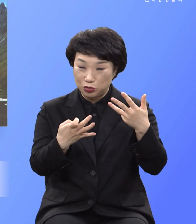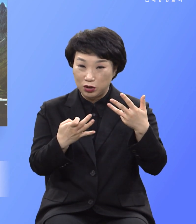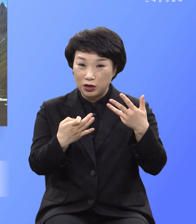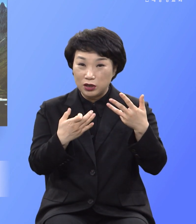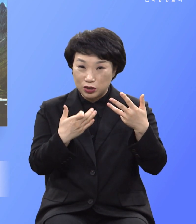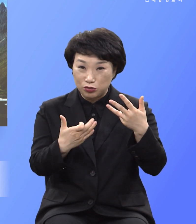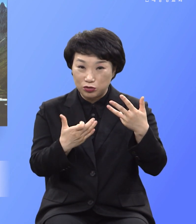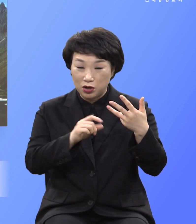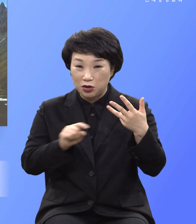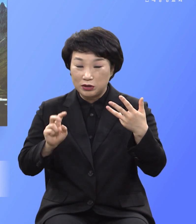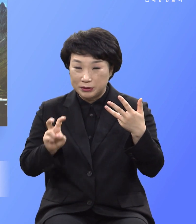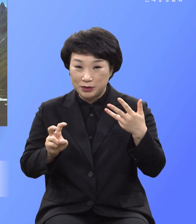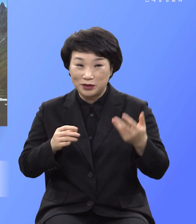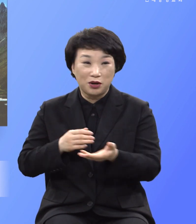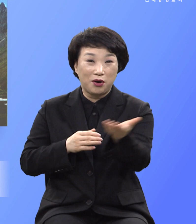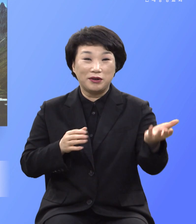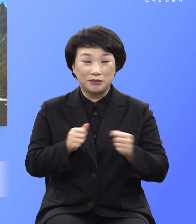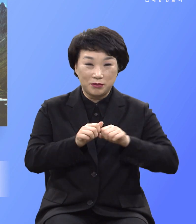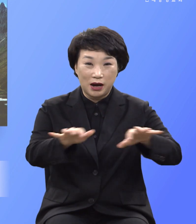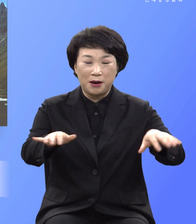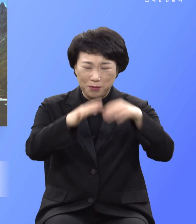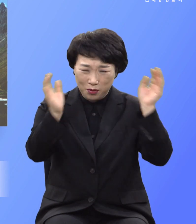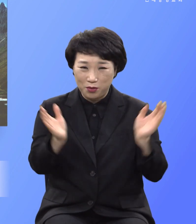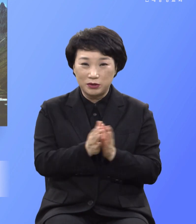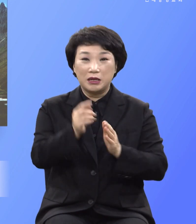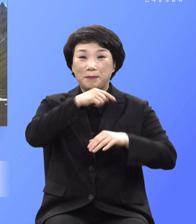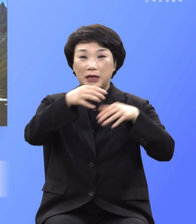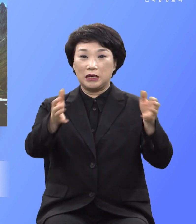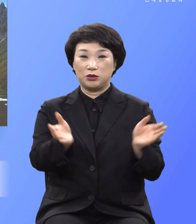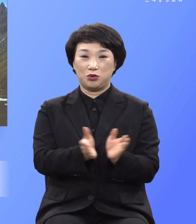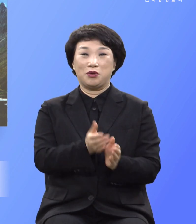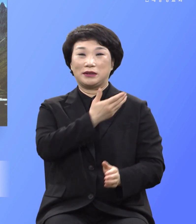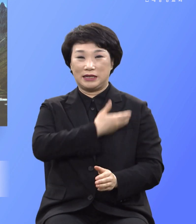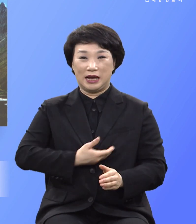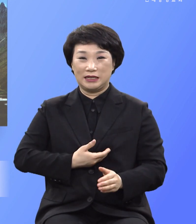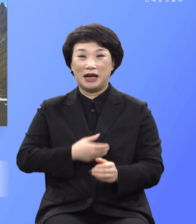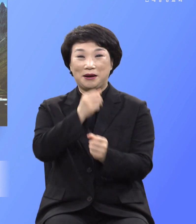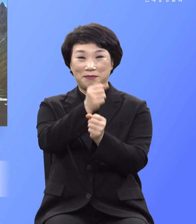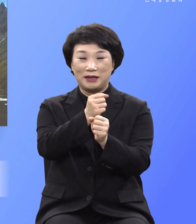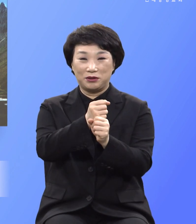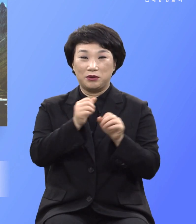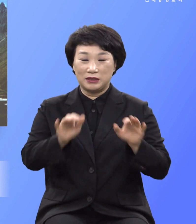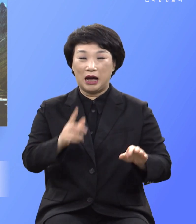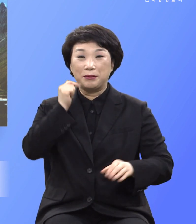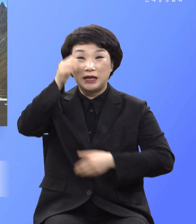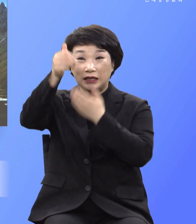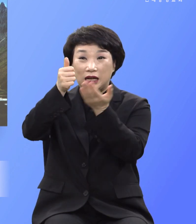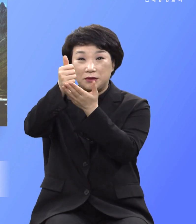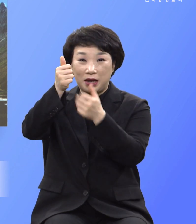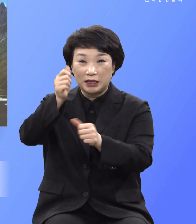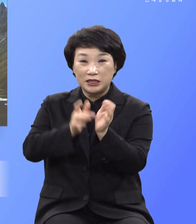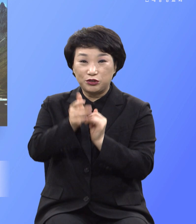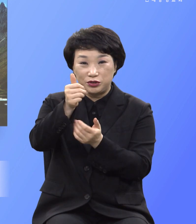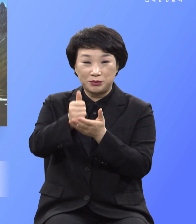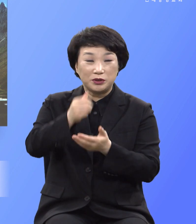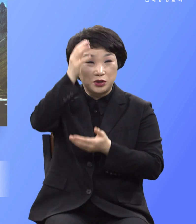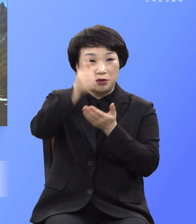그러므로 너희는 가소 모든 족속으로 제자를 삼아 아버지와 아들과 성령의